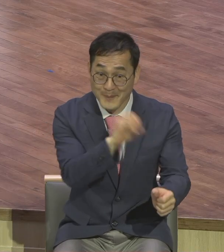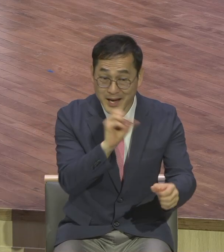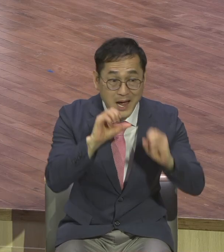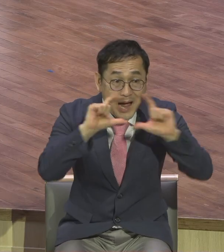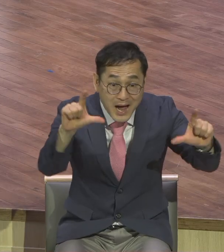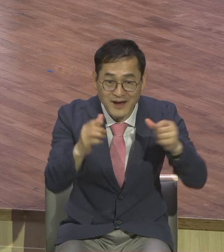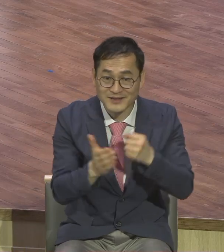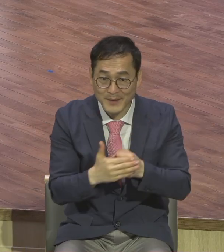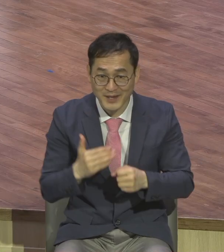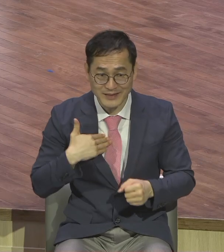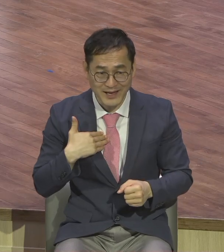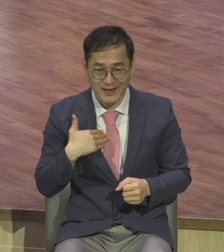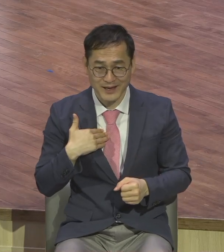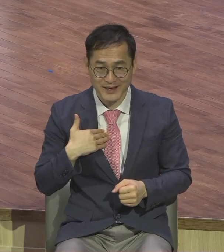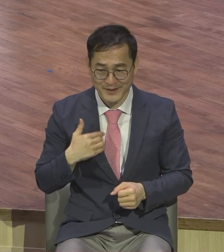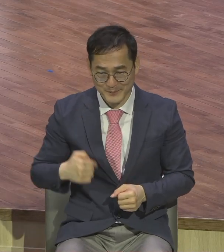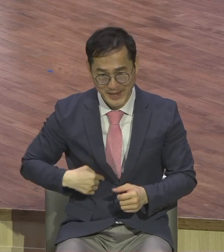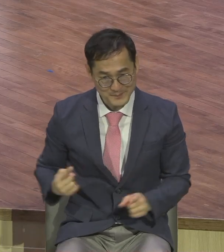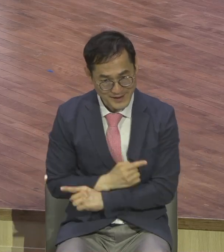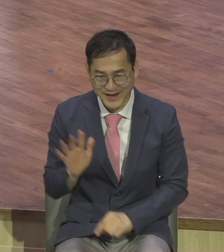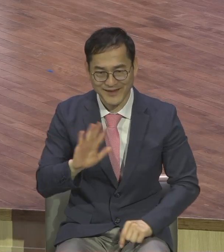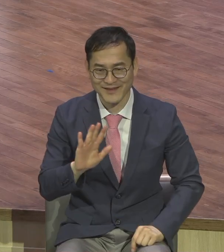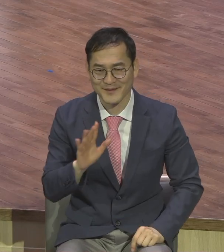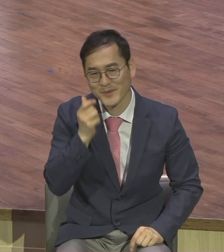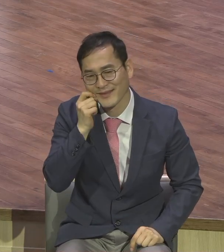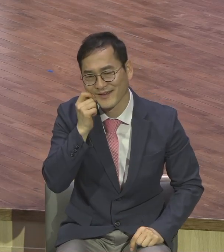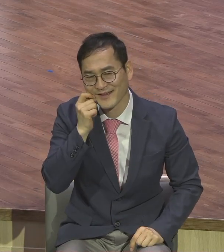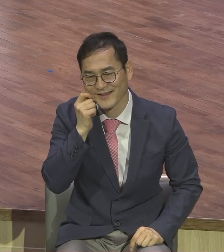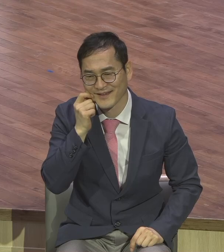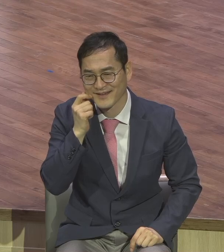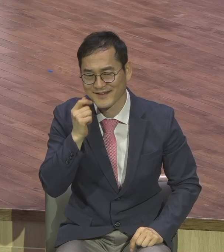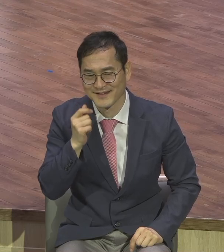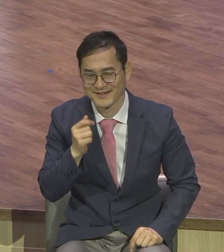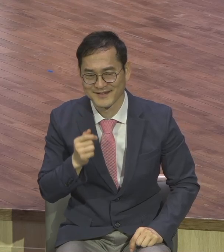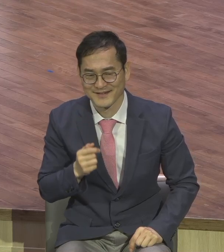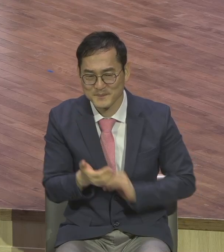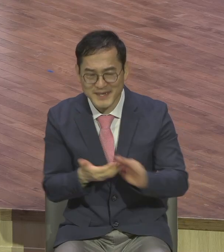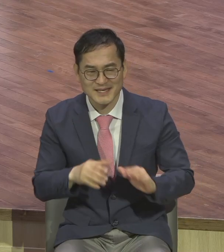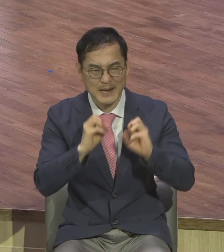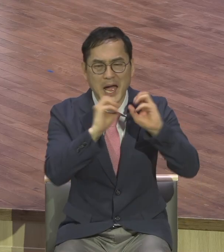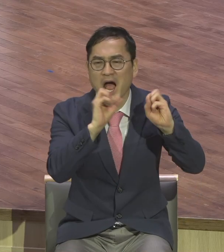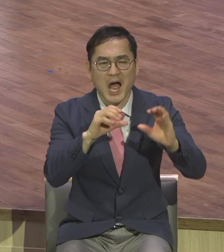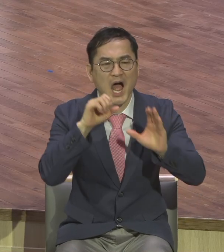되는 거예요. 그러니까 바로 순종할 수 없어요. 말씀 따라갈 수밖에 없어요. 그렇게 해서라도 체질을 바꾸는 거예요.